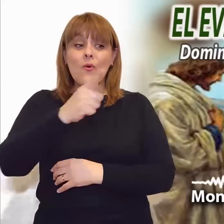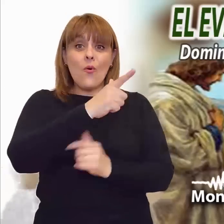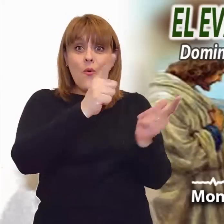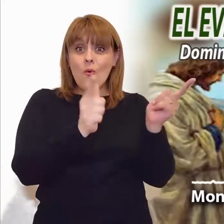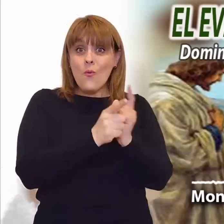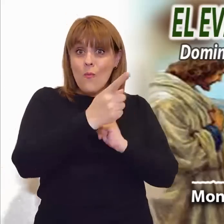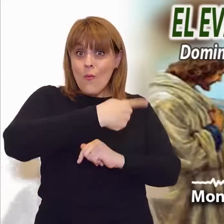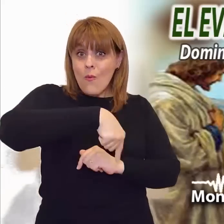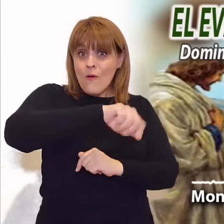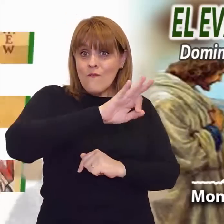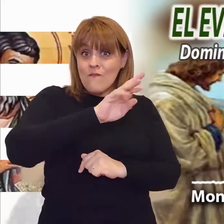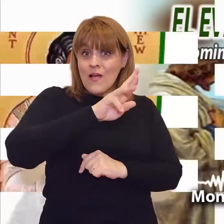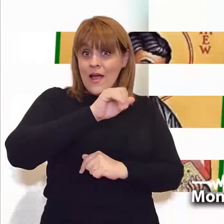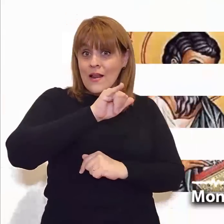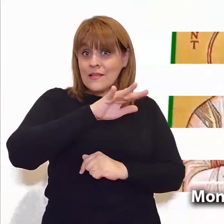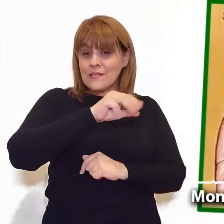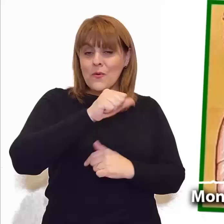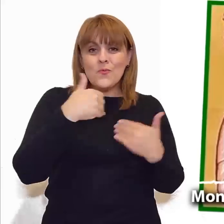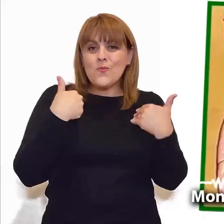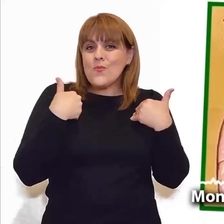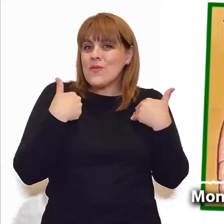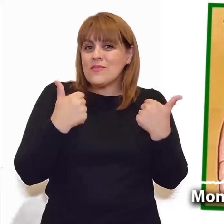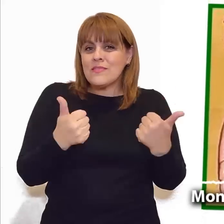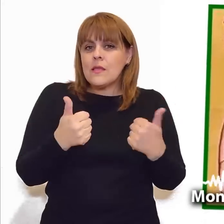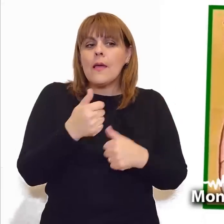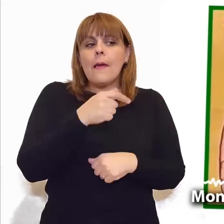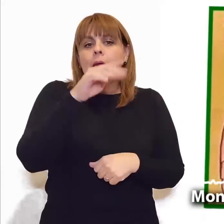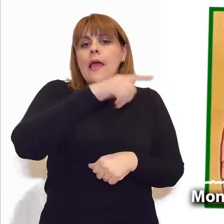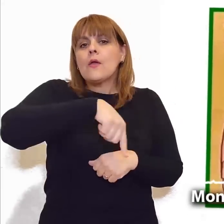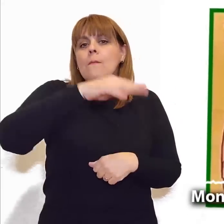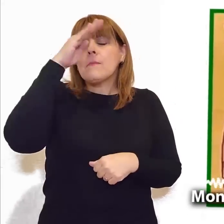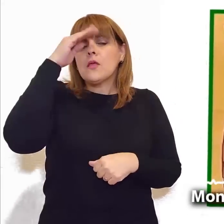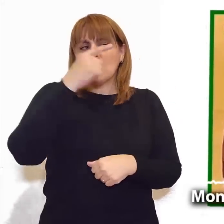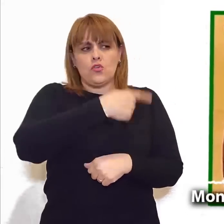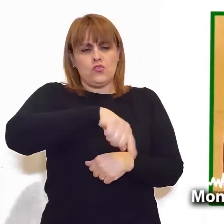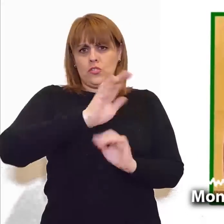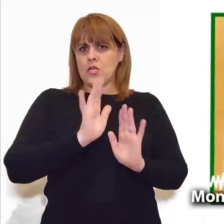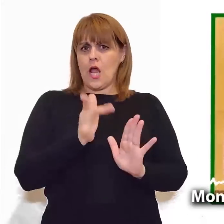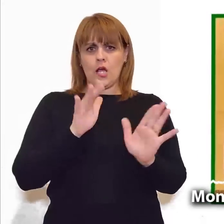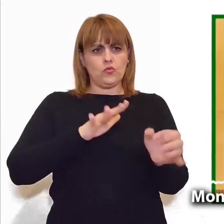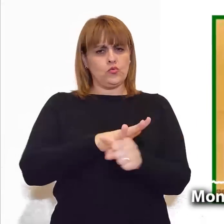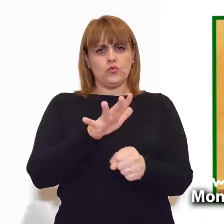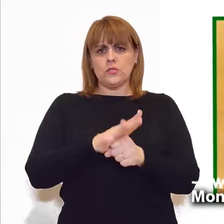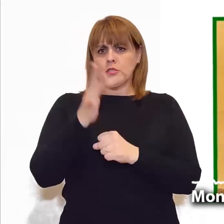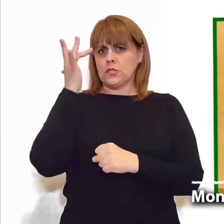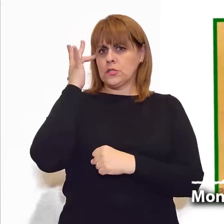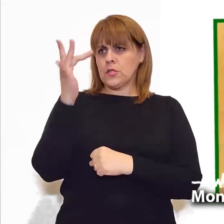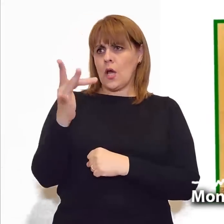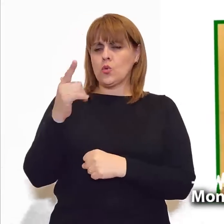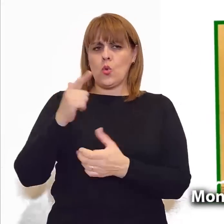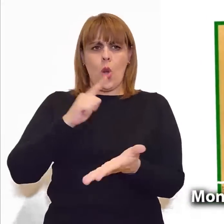portador, y del amor de Dios al expresar su preferencia por los humanamente